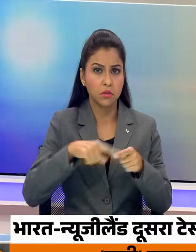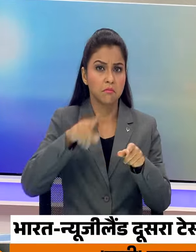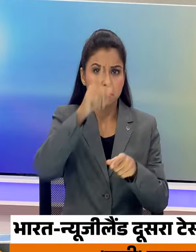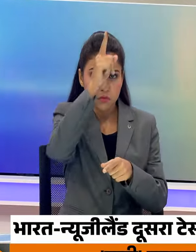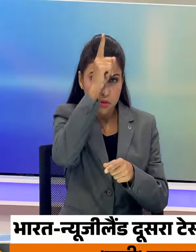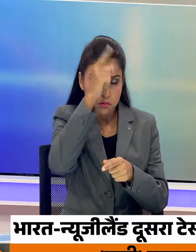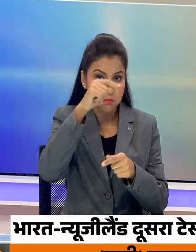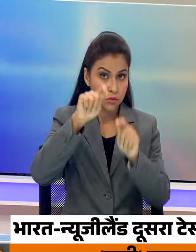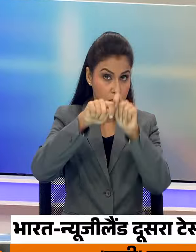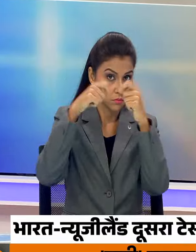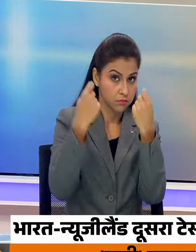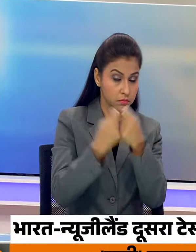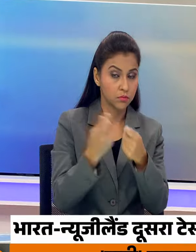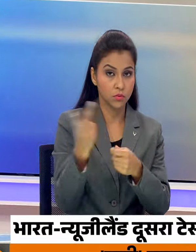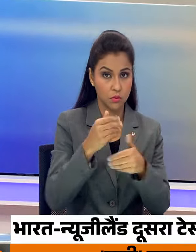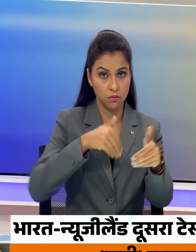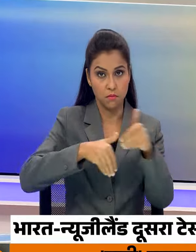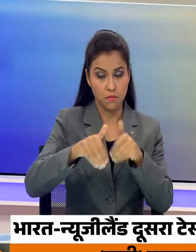दूसरा मैच